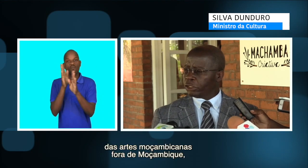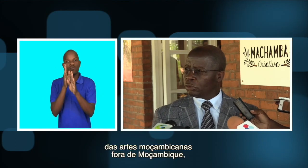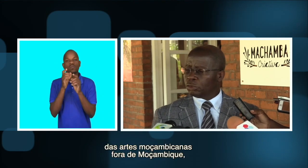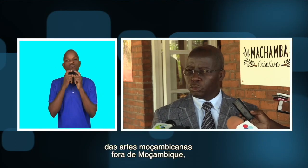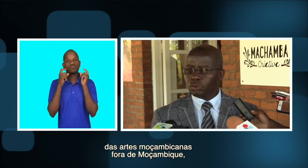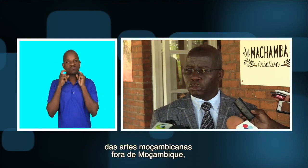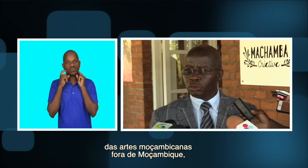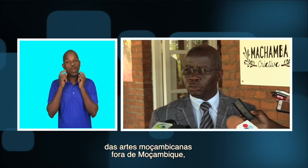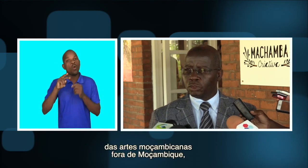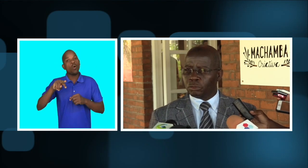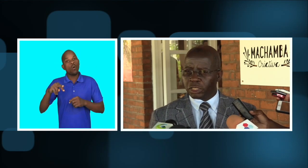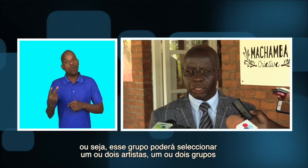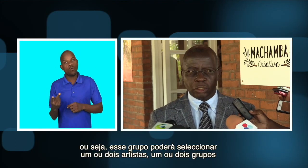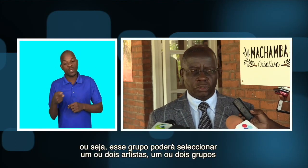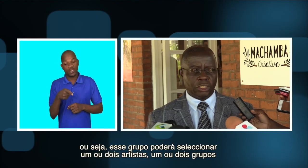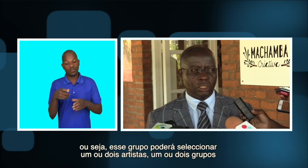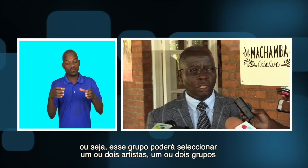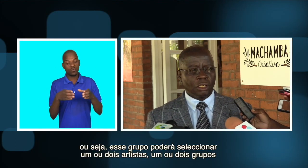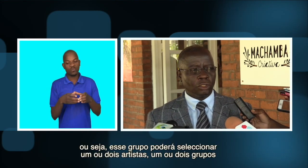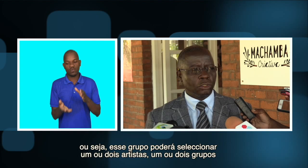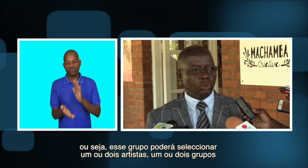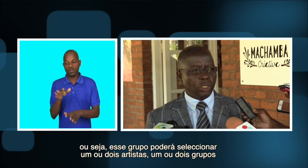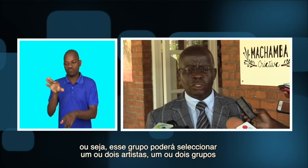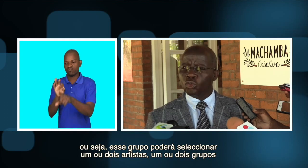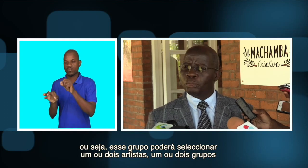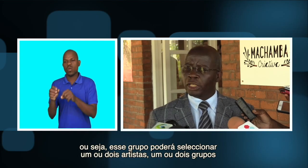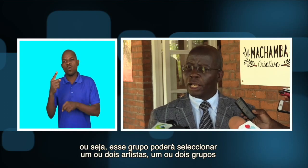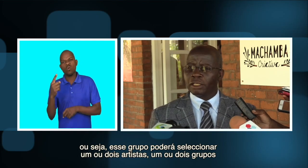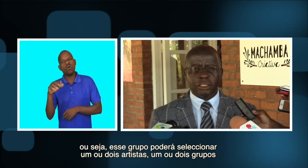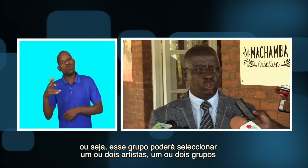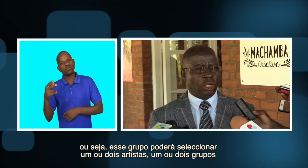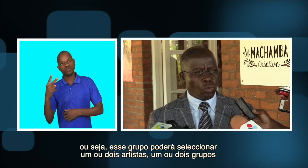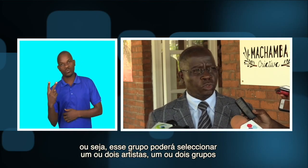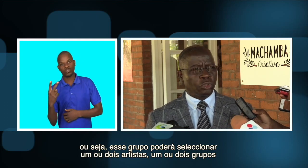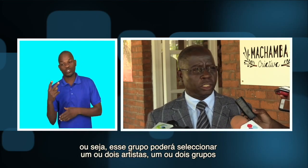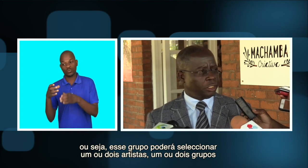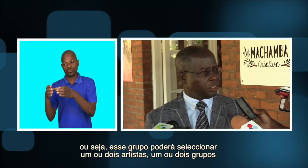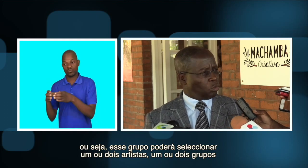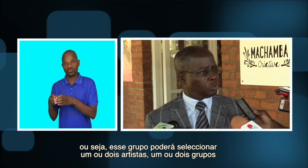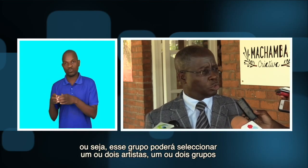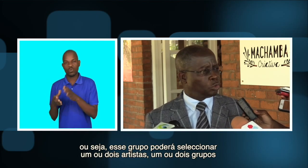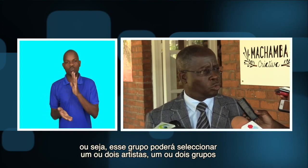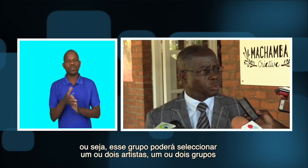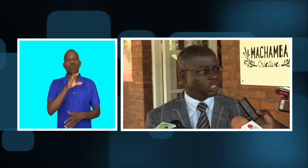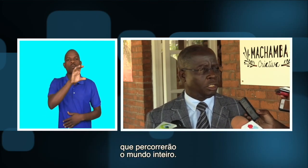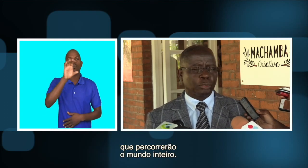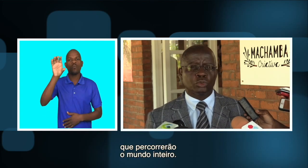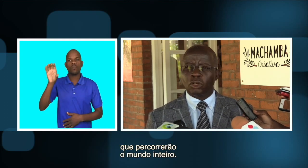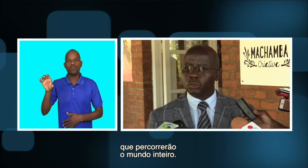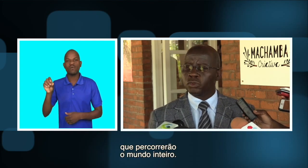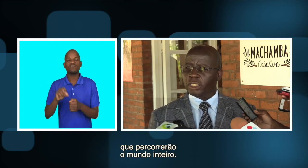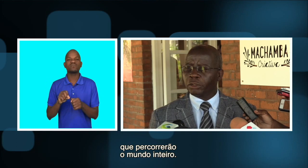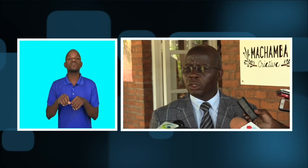fora do Moçambique. Ou seja, este grupo poderá selecionar um ou dois artistas, um ou dois grupos que